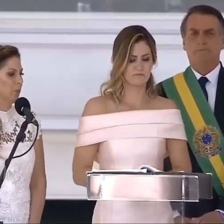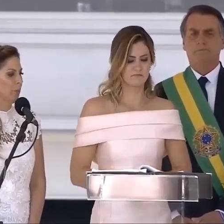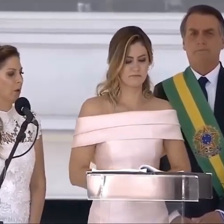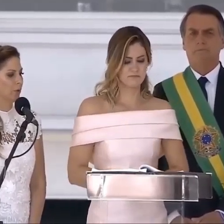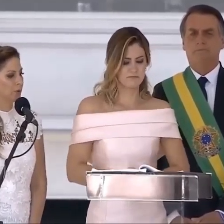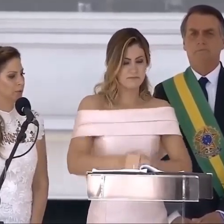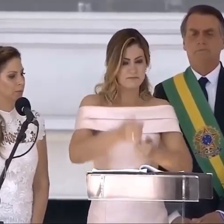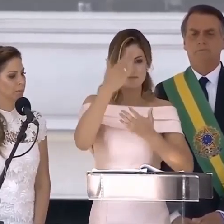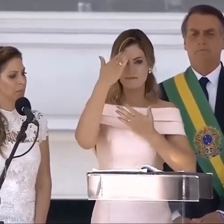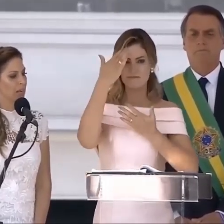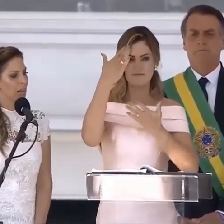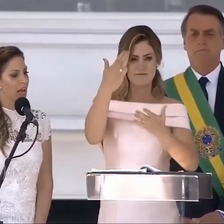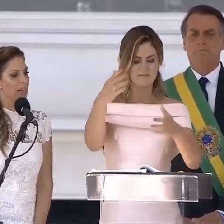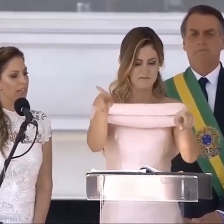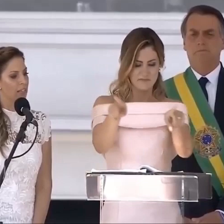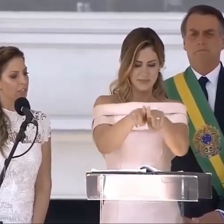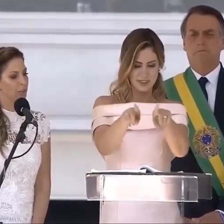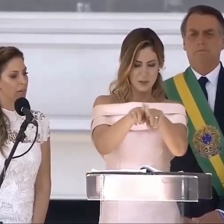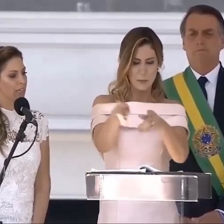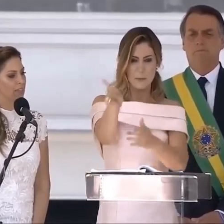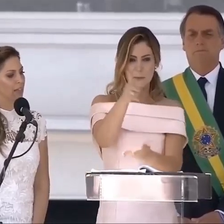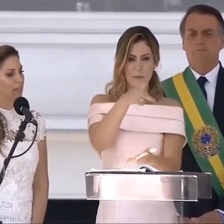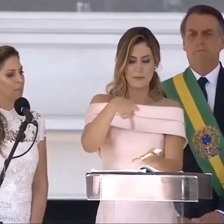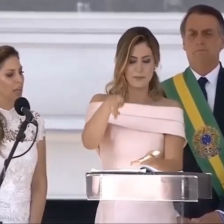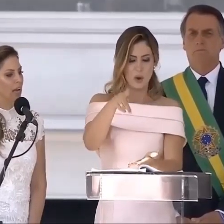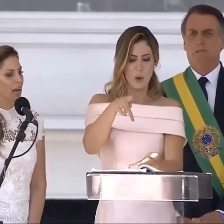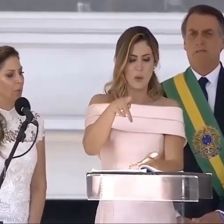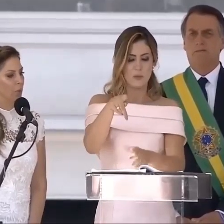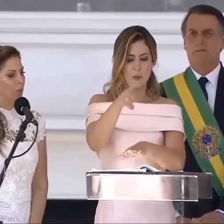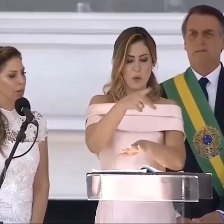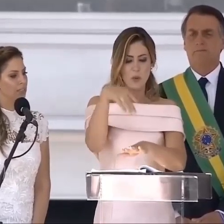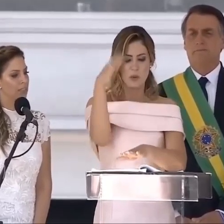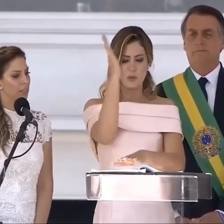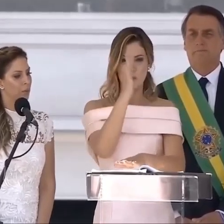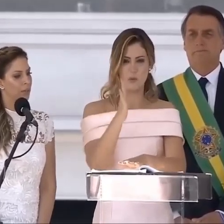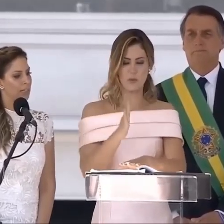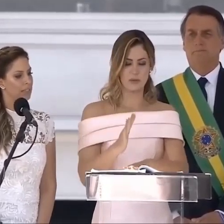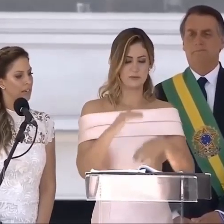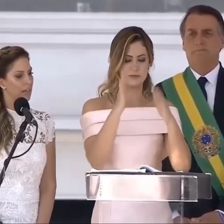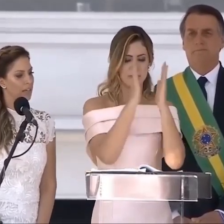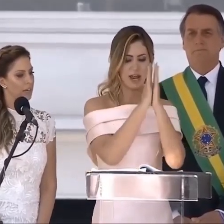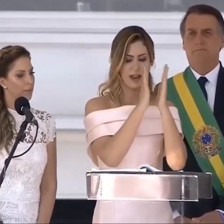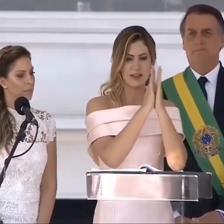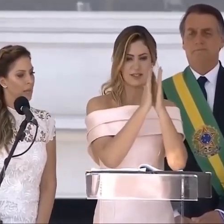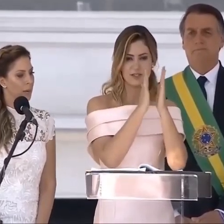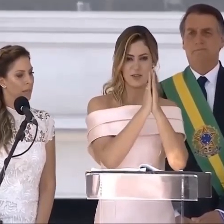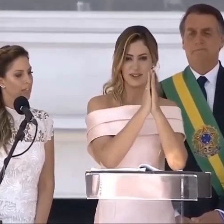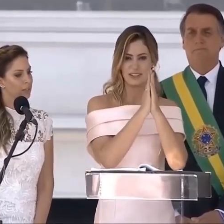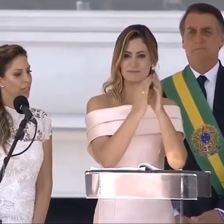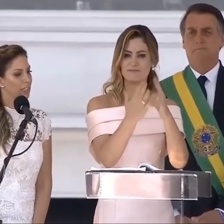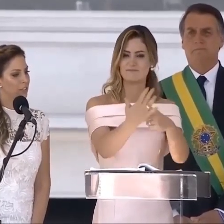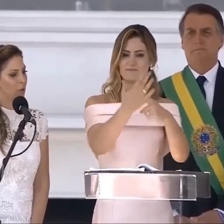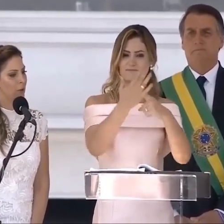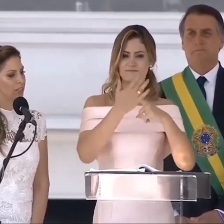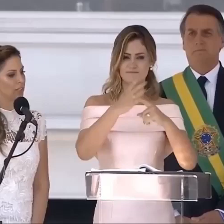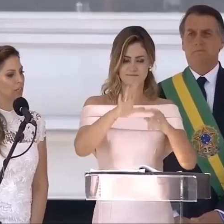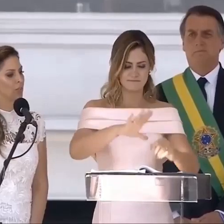Paulo. Agradeço ainda a população brasileira pelas orações que nos